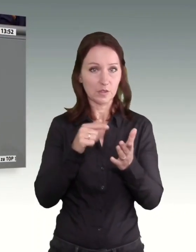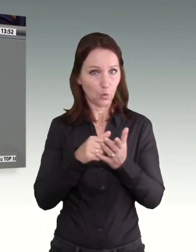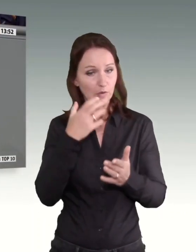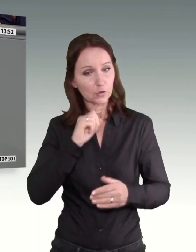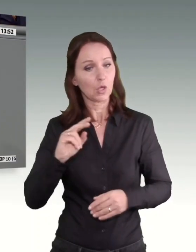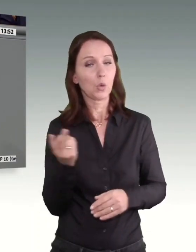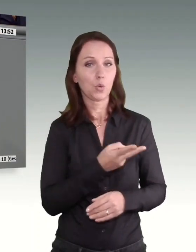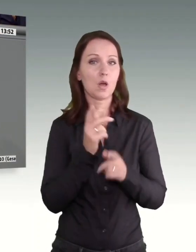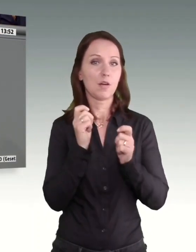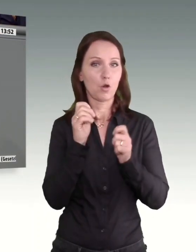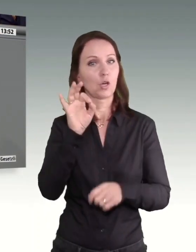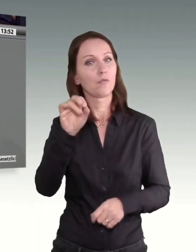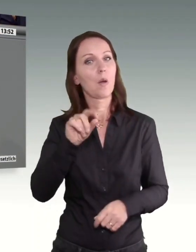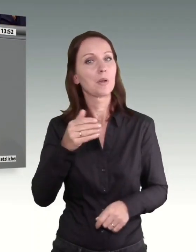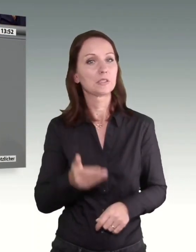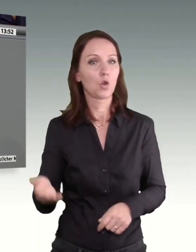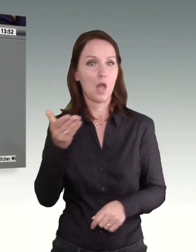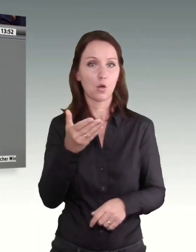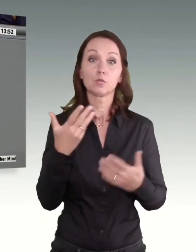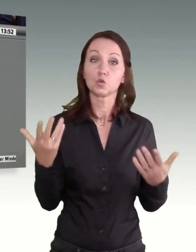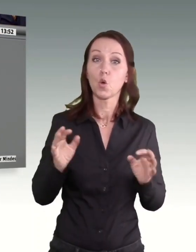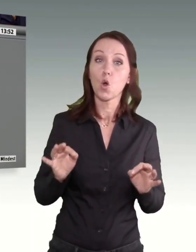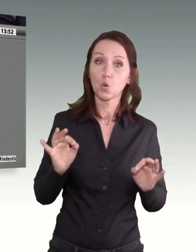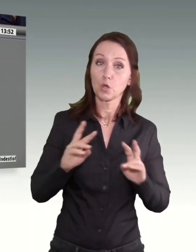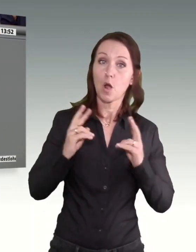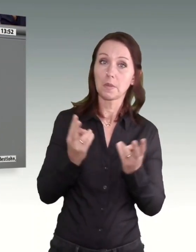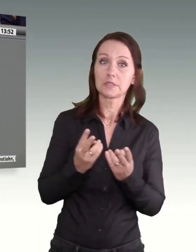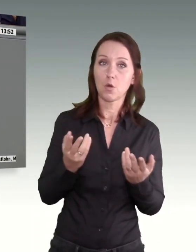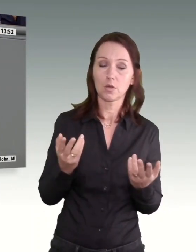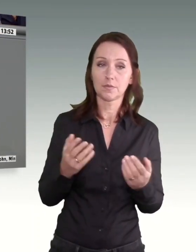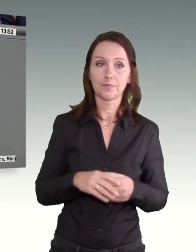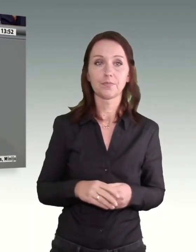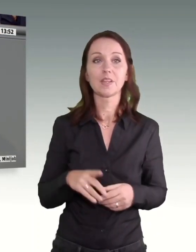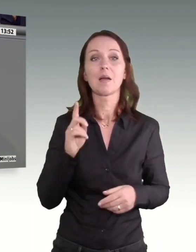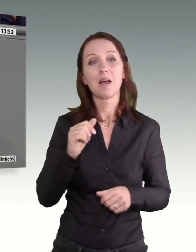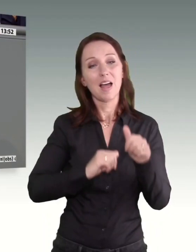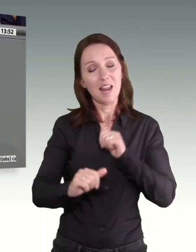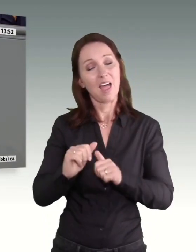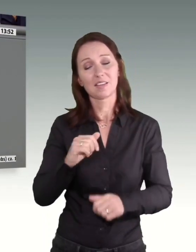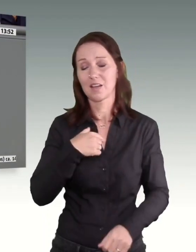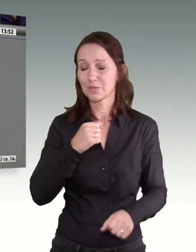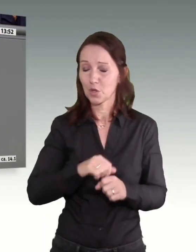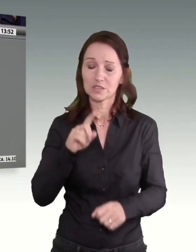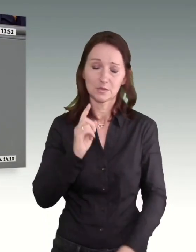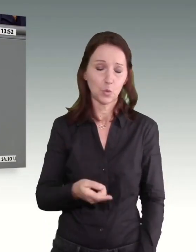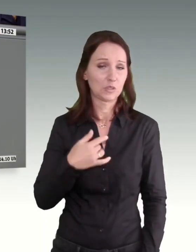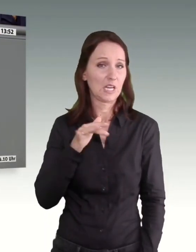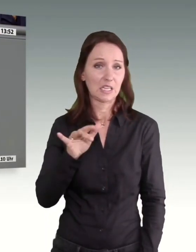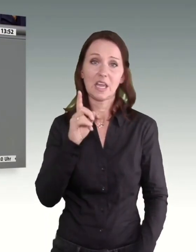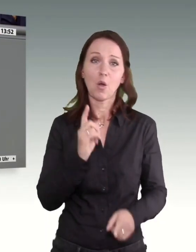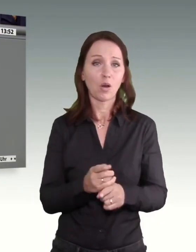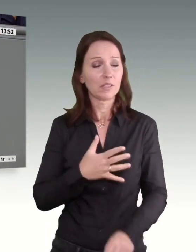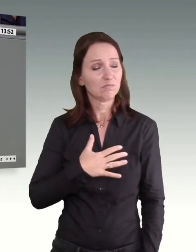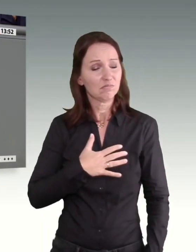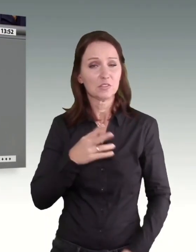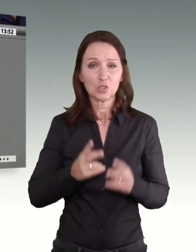Mindestlohnerhöhung zu erarbeiten. Das ist ein gutes Instrument. Doch leider muss ich ebenfalls kritisieren und mit großem Bedauern feststellen, dass